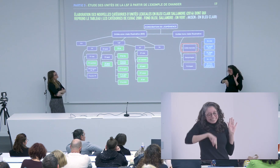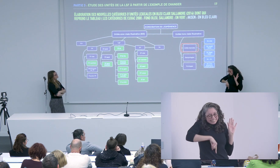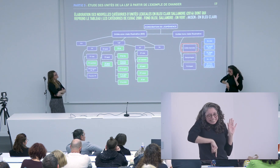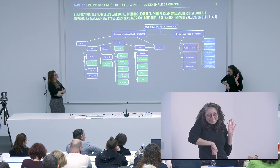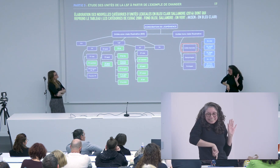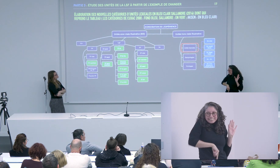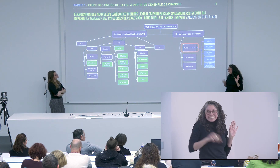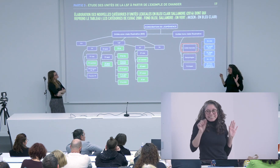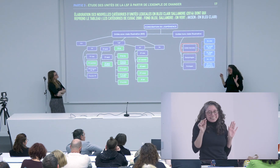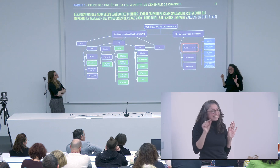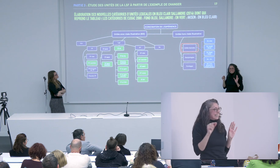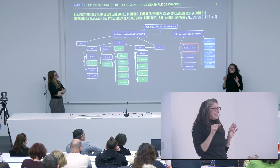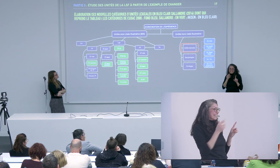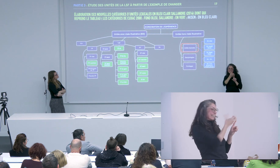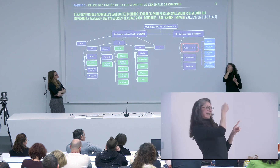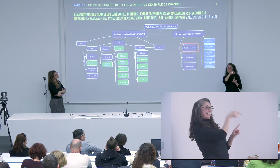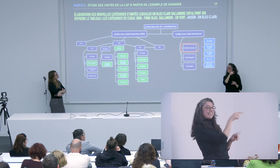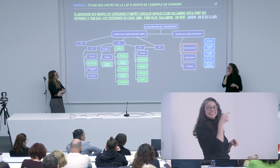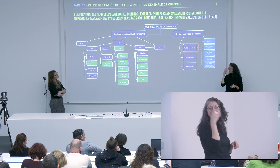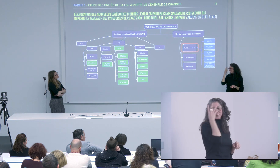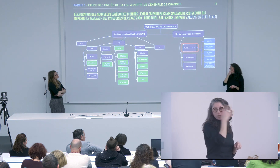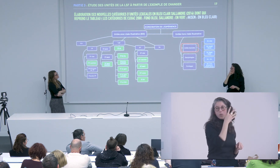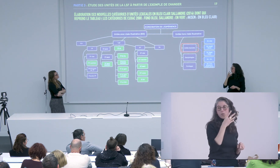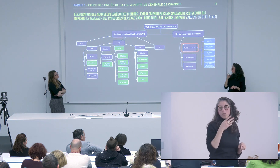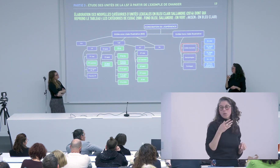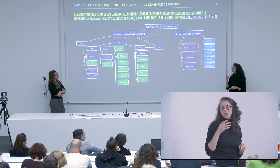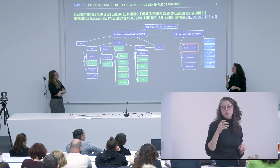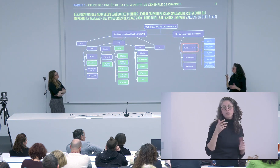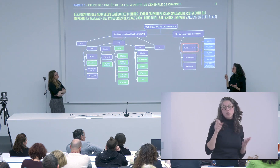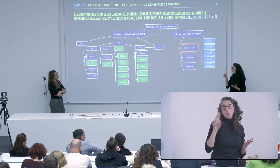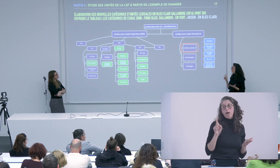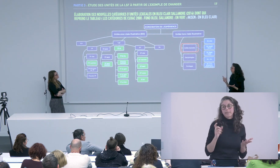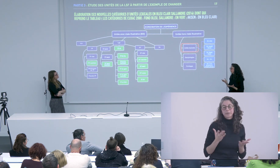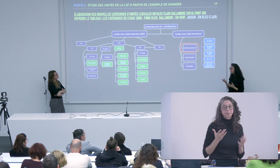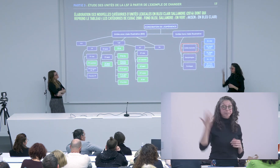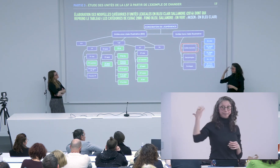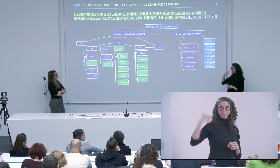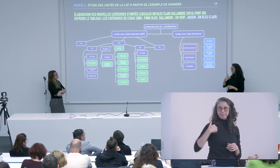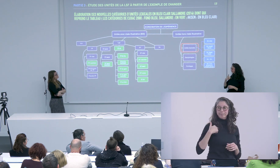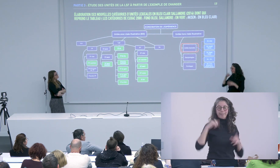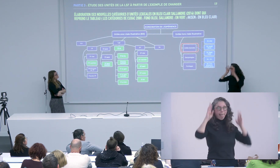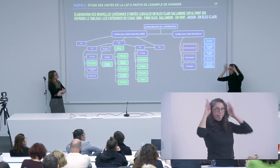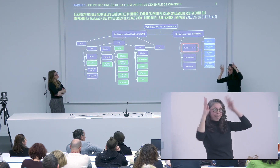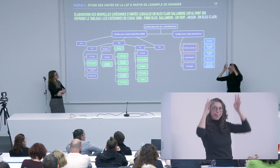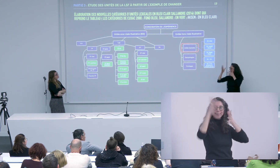j'étais en train de faire ça a donc été un travail au fil de l'eau il est vrai aussi que